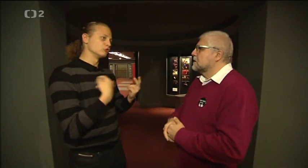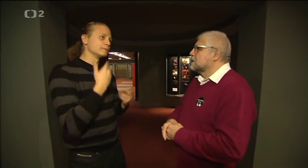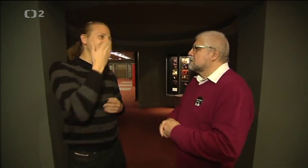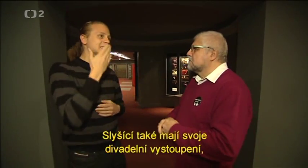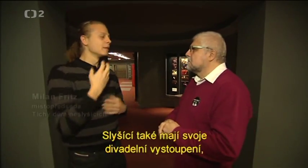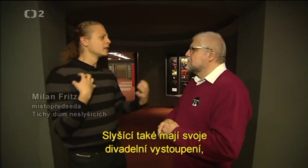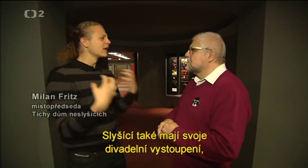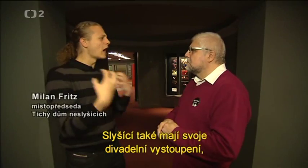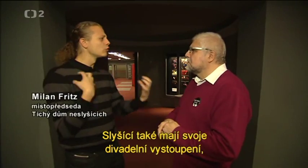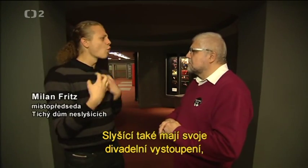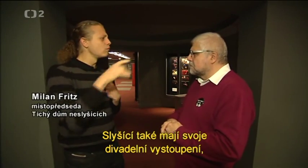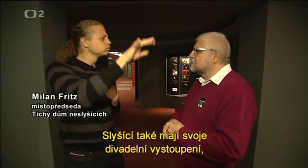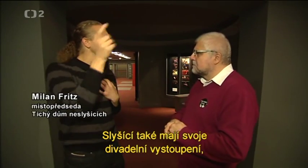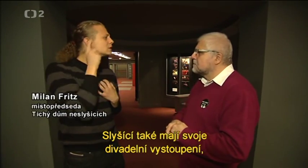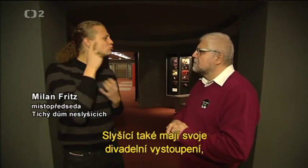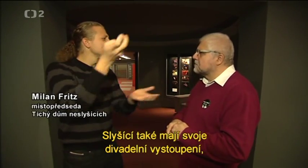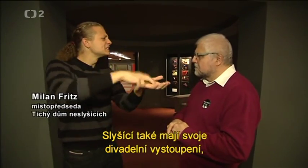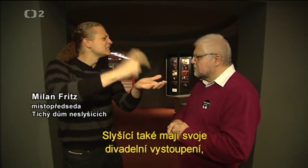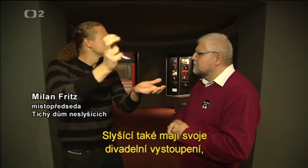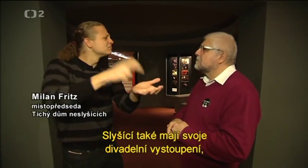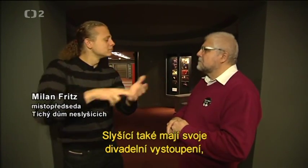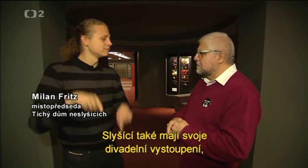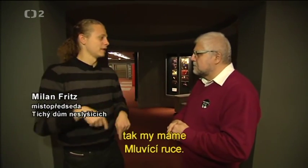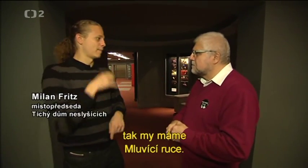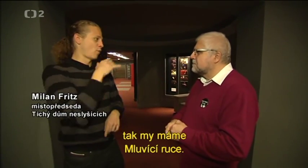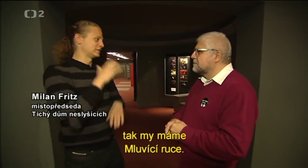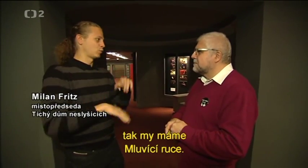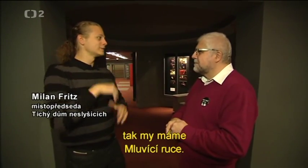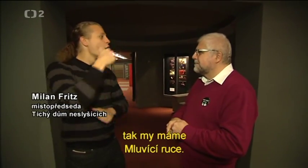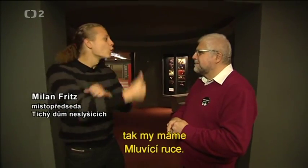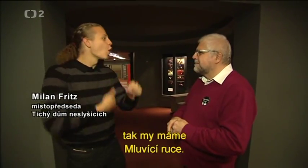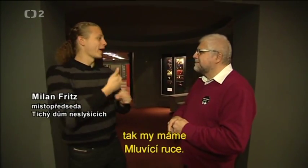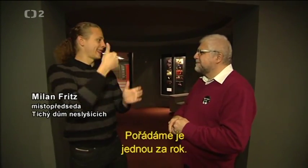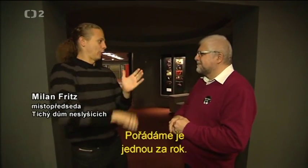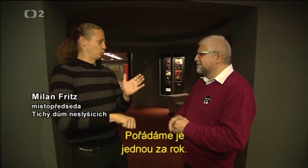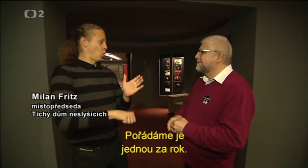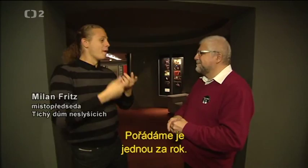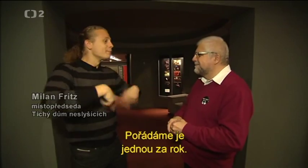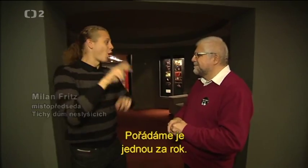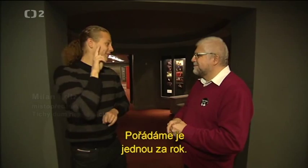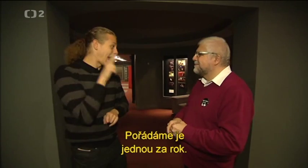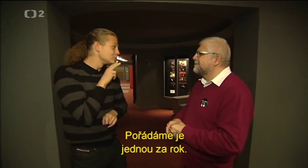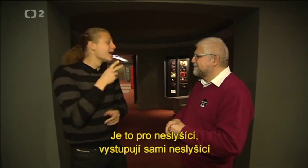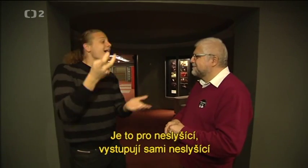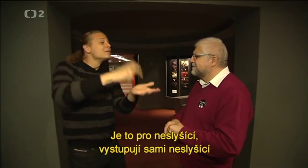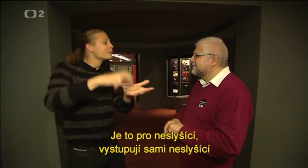A slyšící také mají svoje divadelní vystoupení, tak my máme mluvící ruce. Pořádáme je jednou za rok. Je to pro neslyšící.